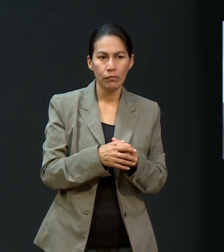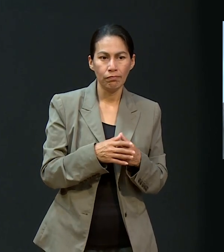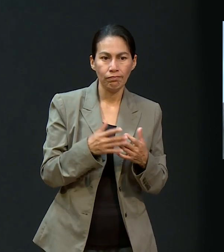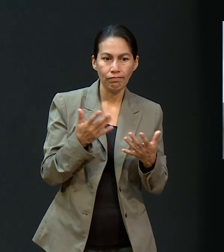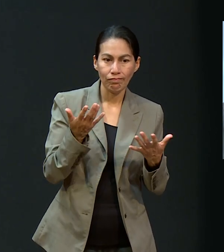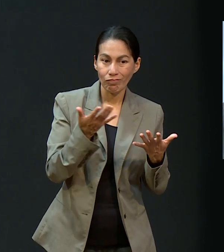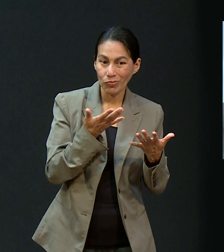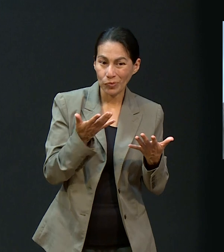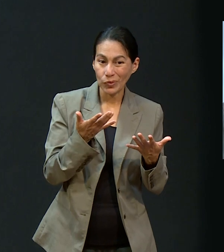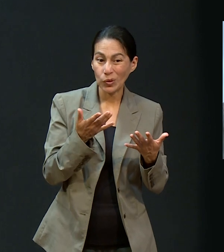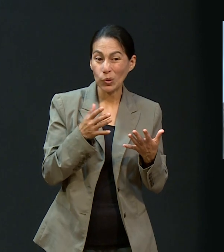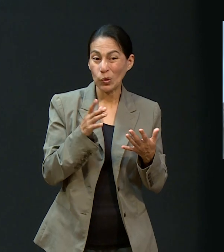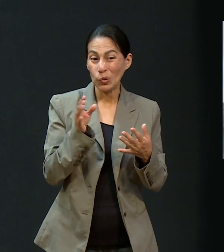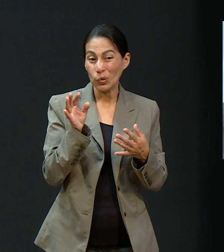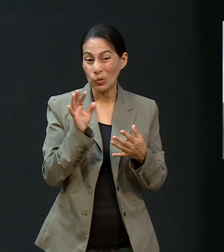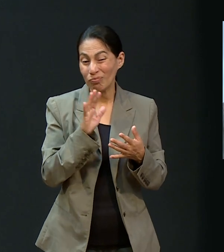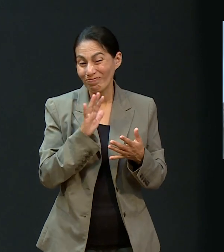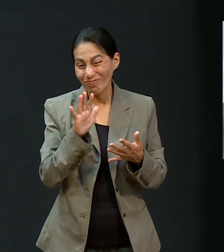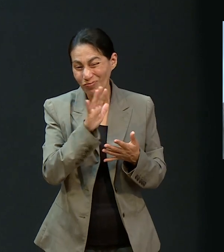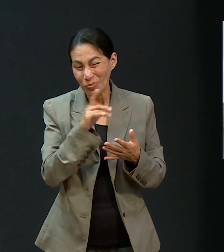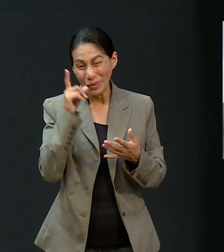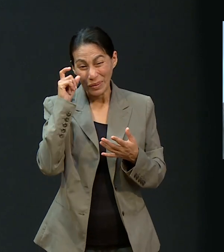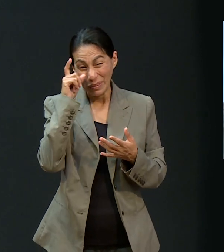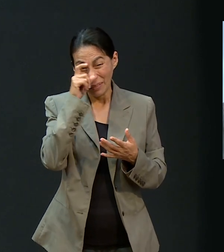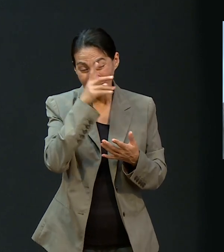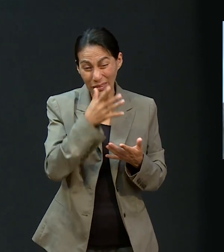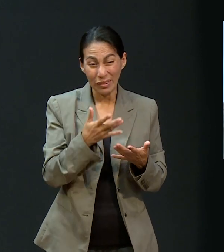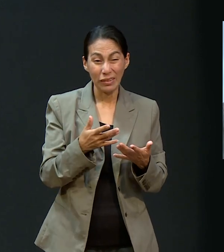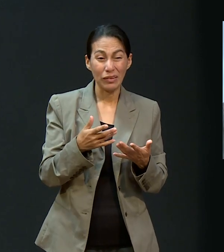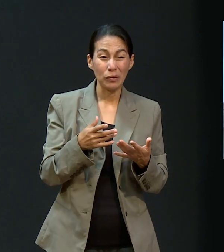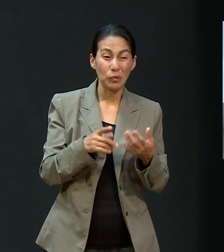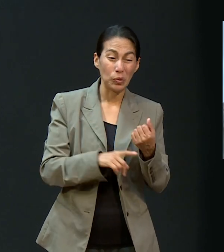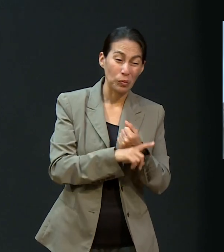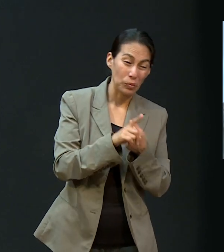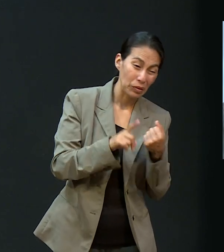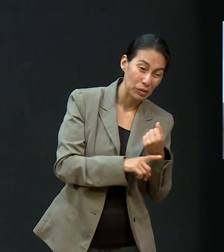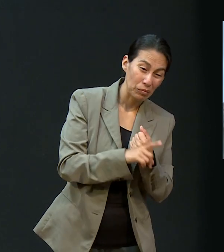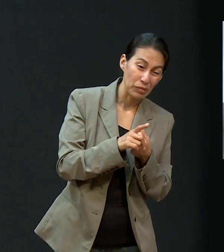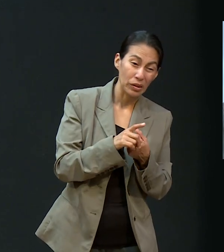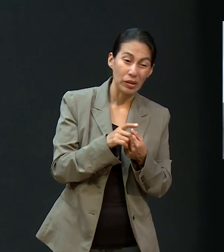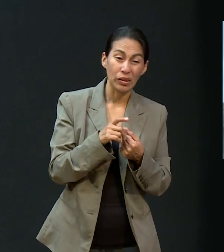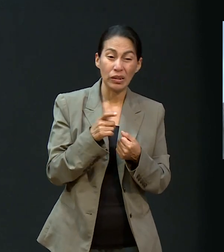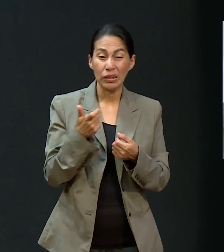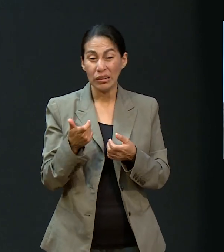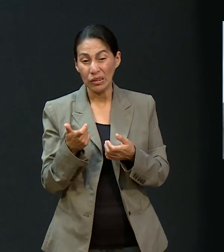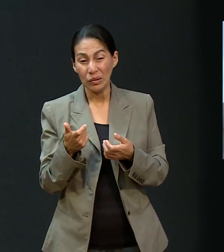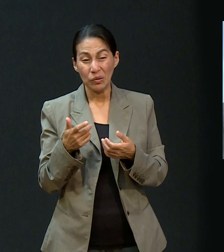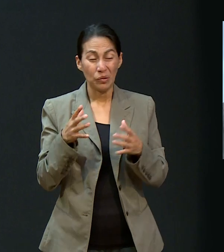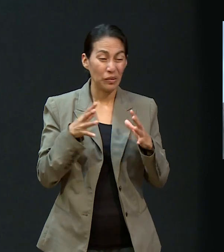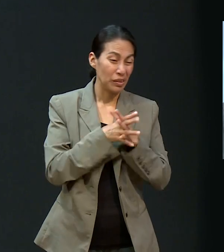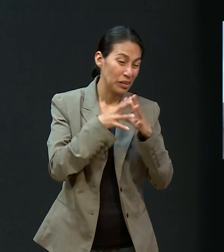nivel de inflación va a seguir subiendo. Hay rumores de que las guerras continuarán